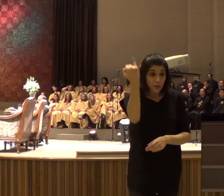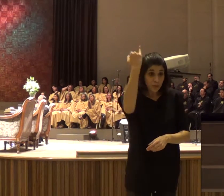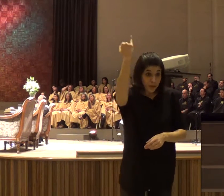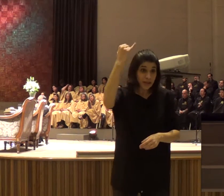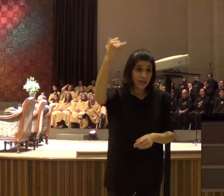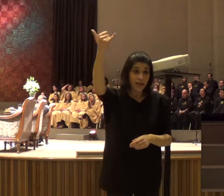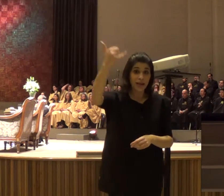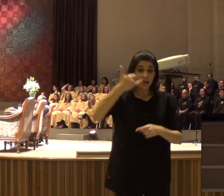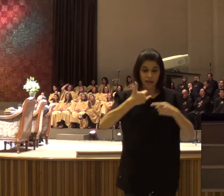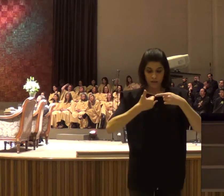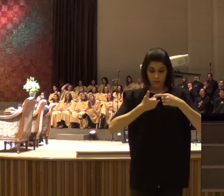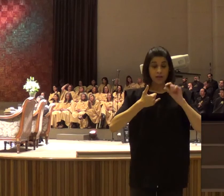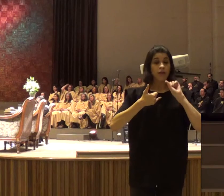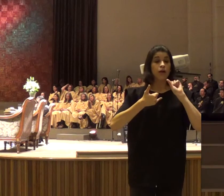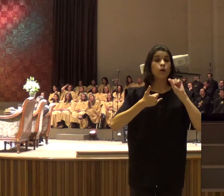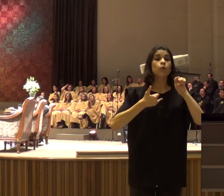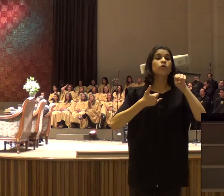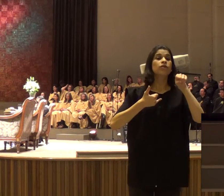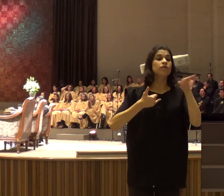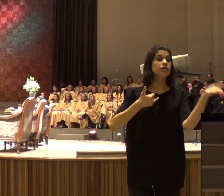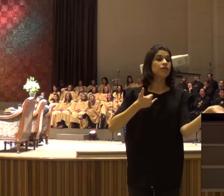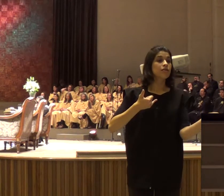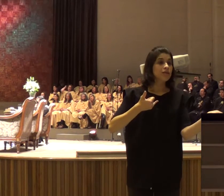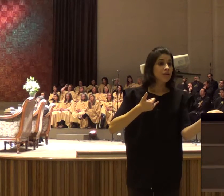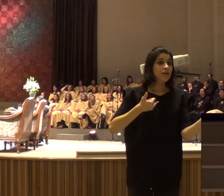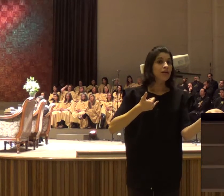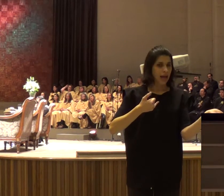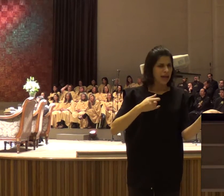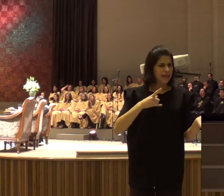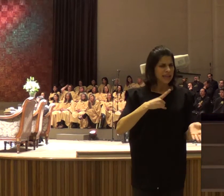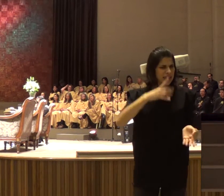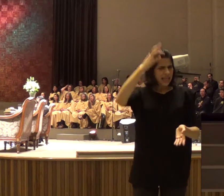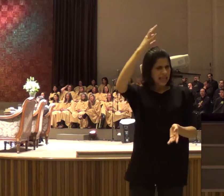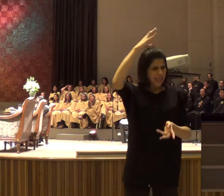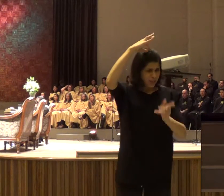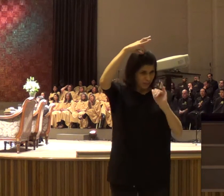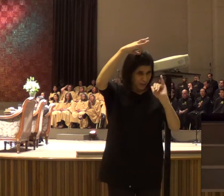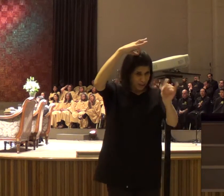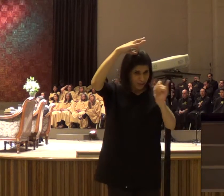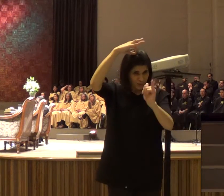palavra, há alguma coisa, que o Espírito de Deus, está falando com você, há muito tempo,